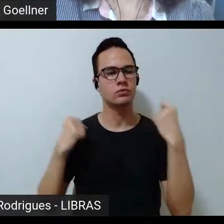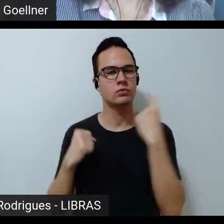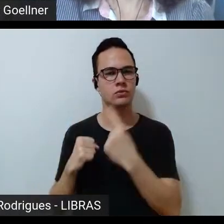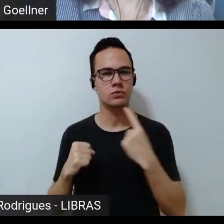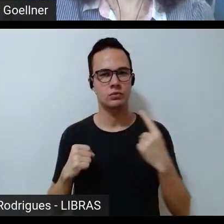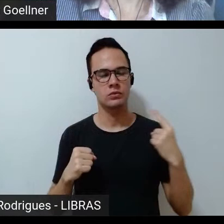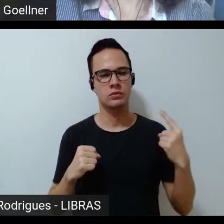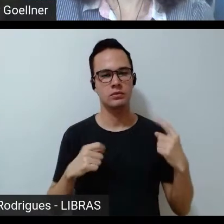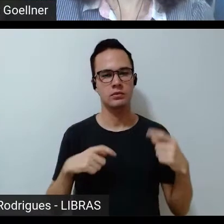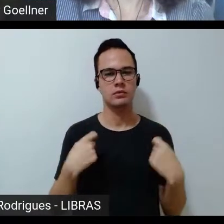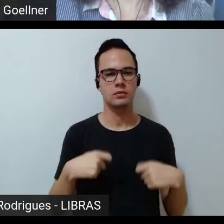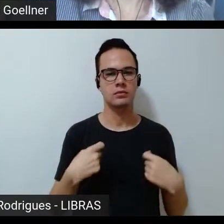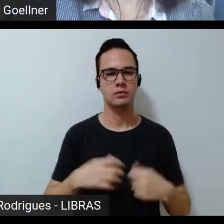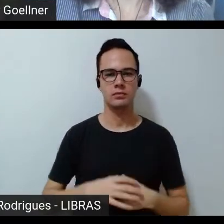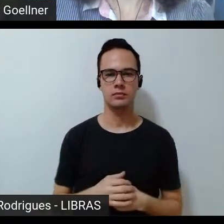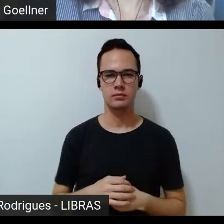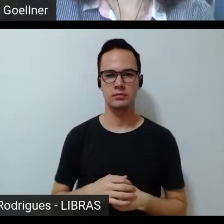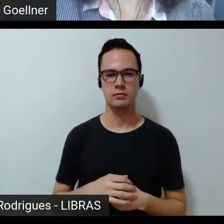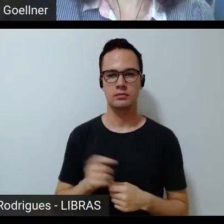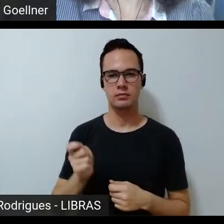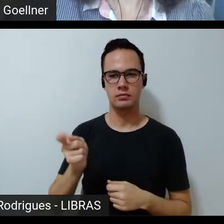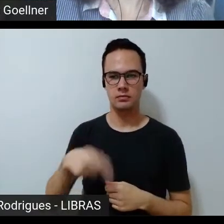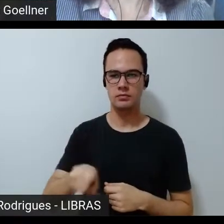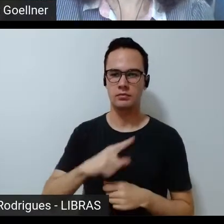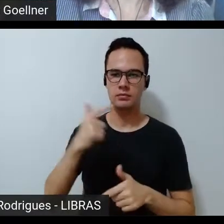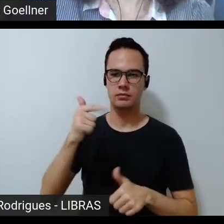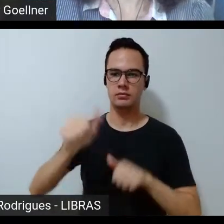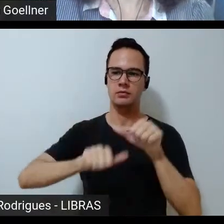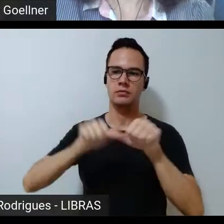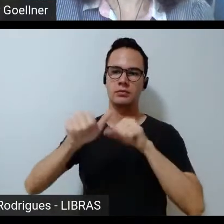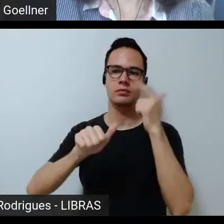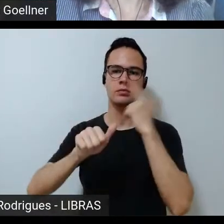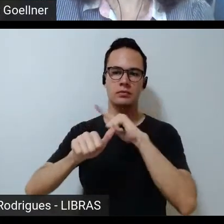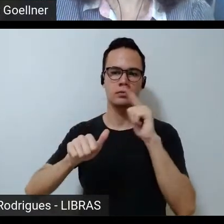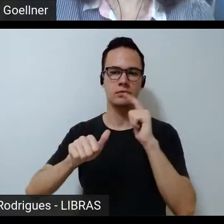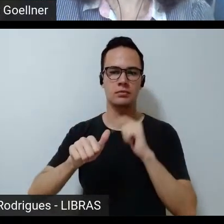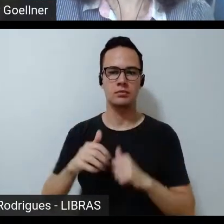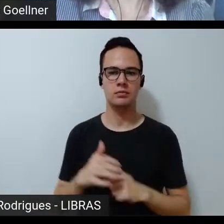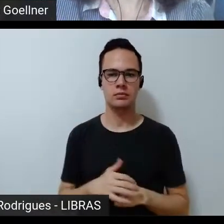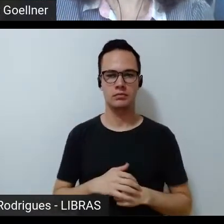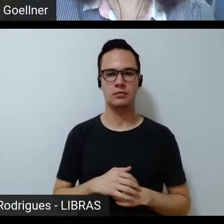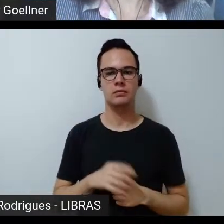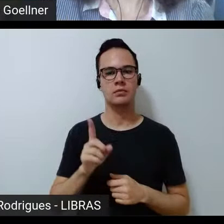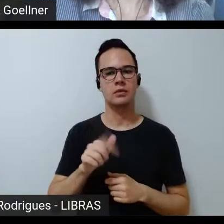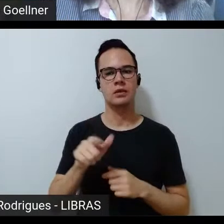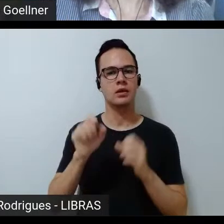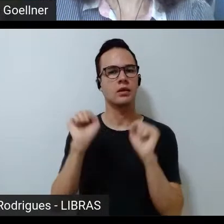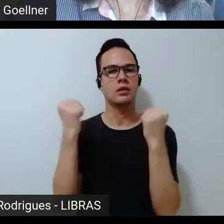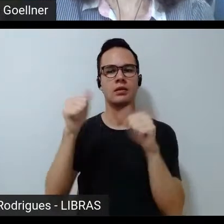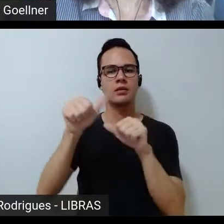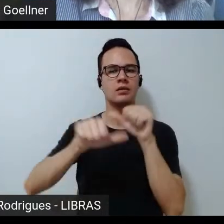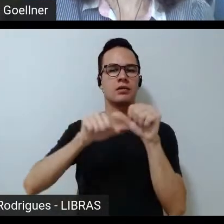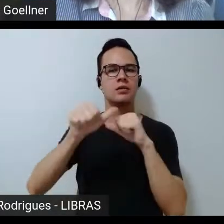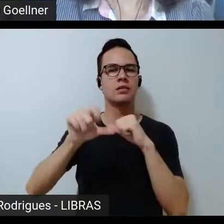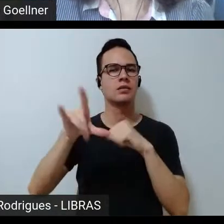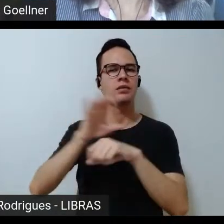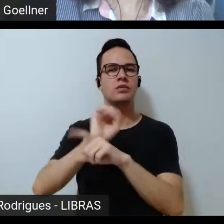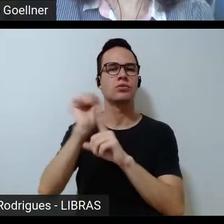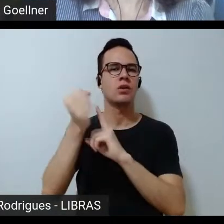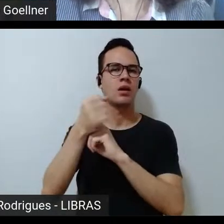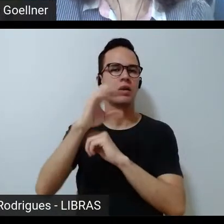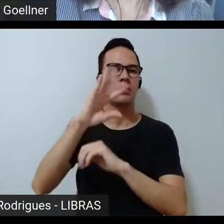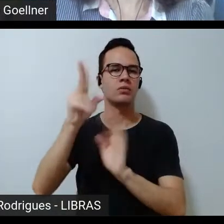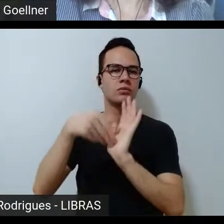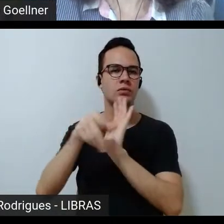levando um Para que a gente mude. Para que a gente mude. não só a educação física, mas essa sociedade se